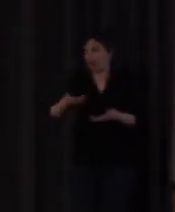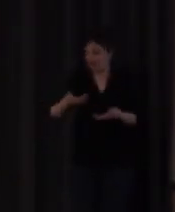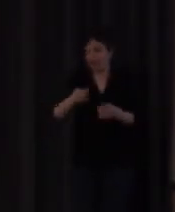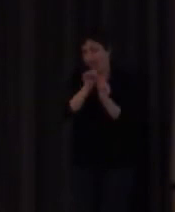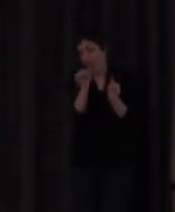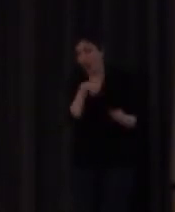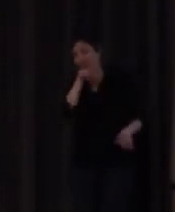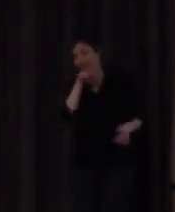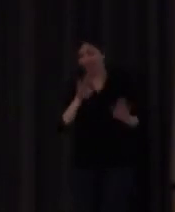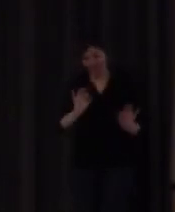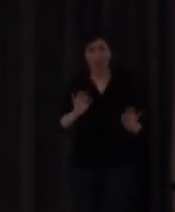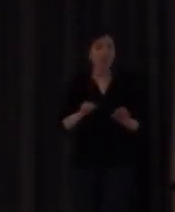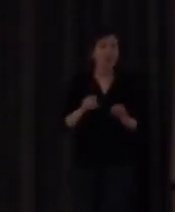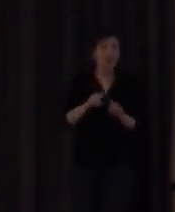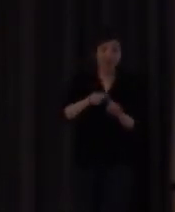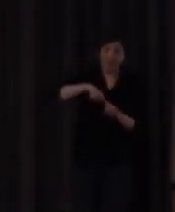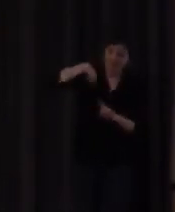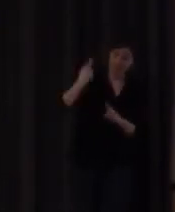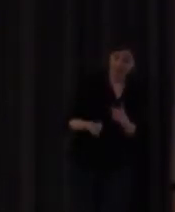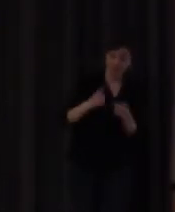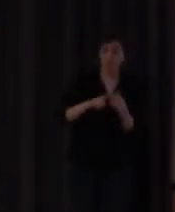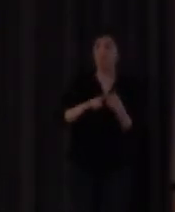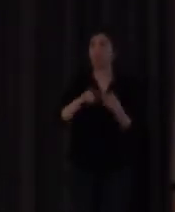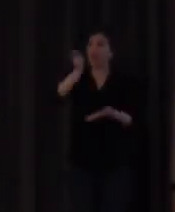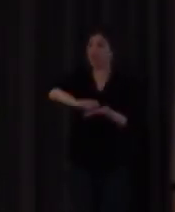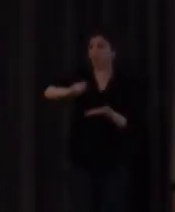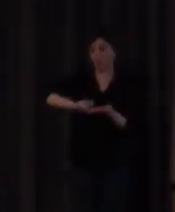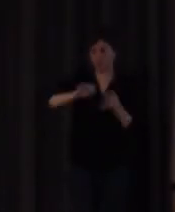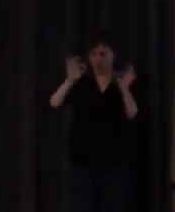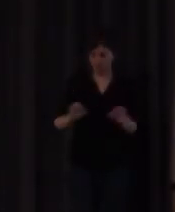y de ahí llegamos a la parte de la escritura